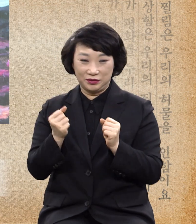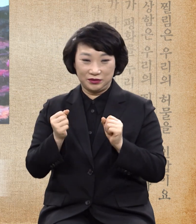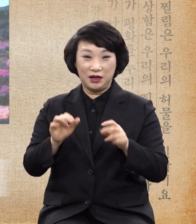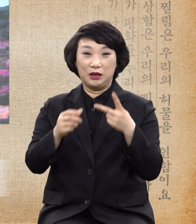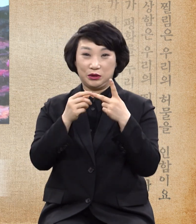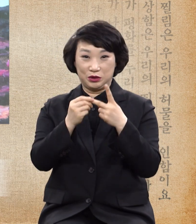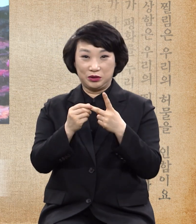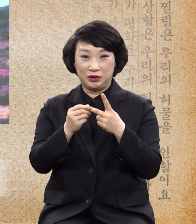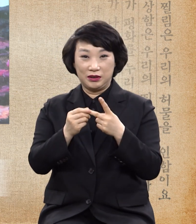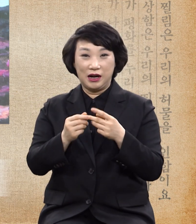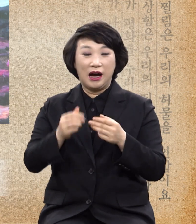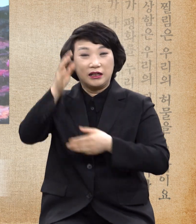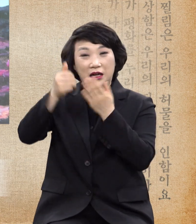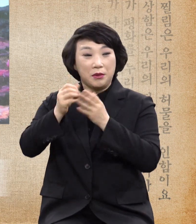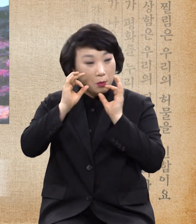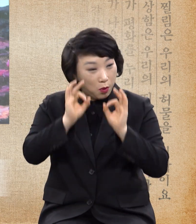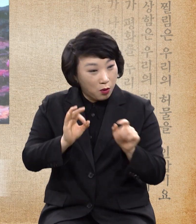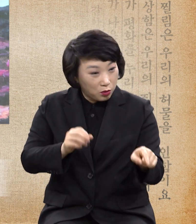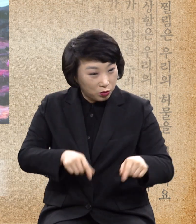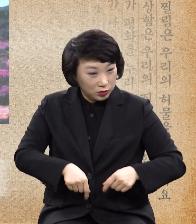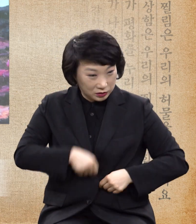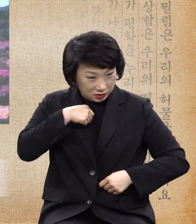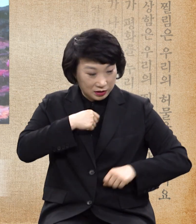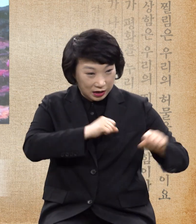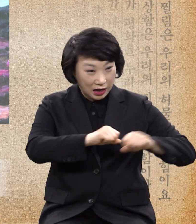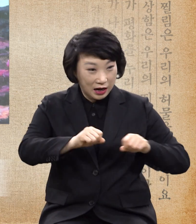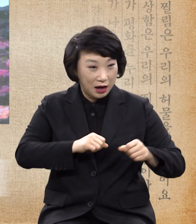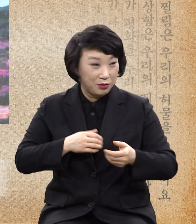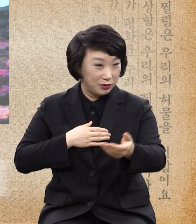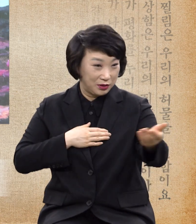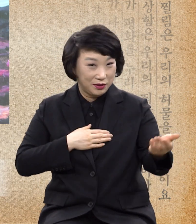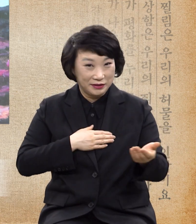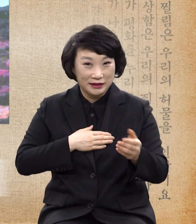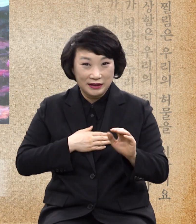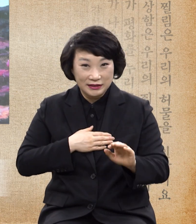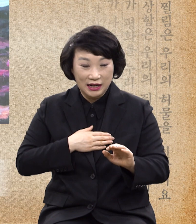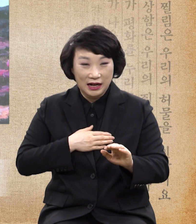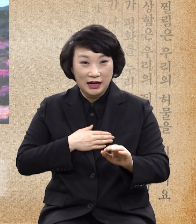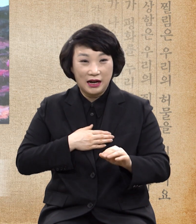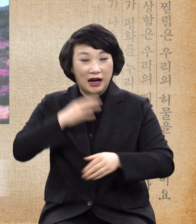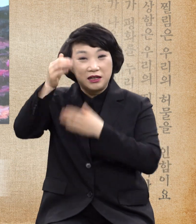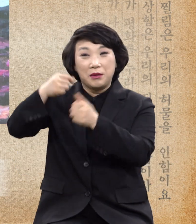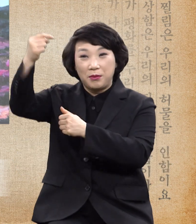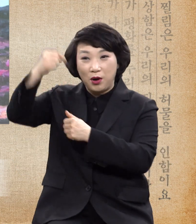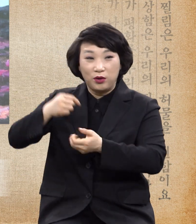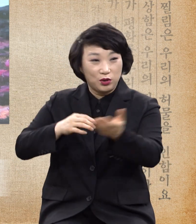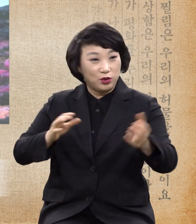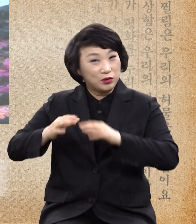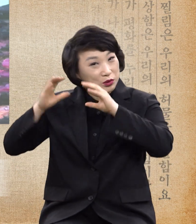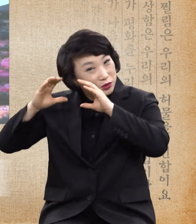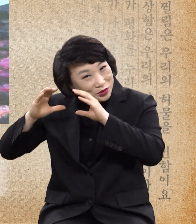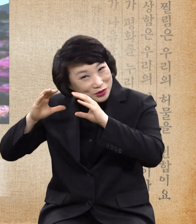나의 보기에 의의를 향하며 내 계명에 귀를 기울이며